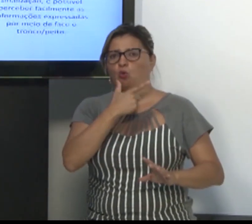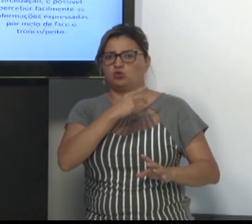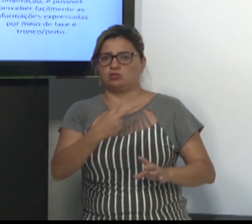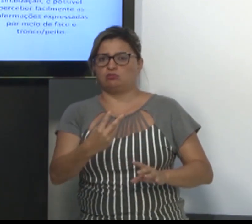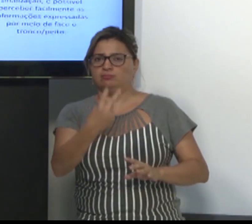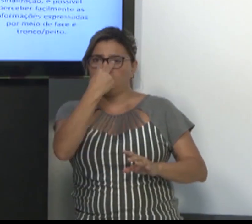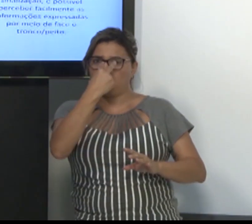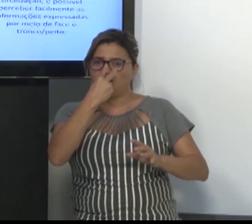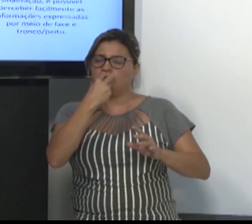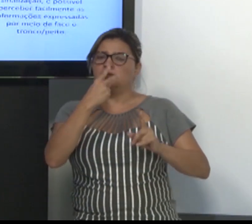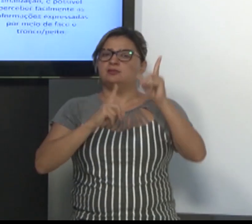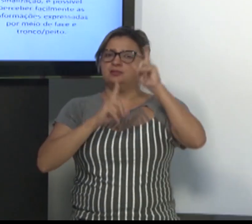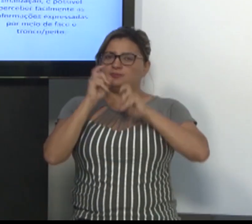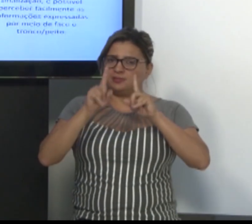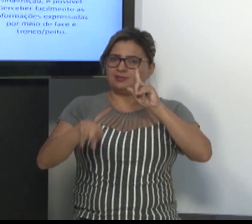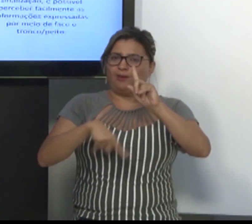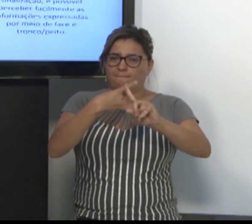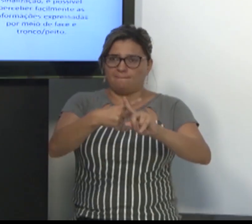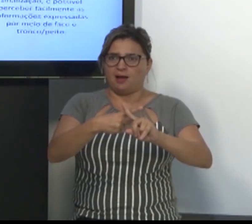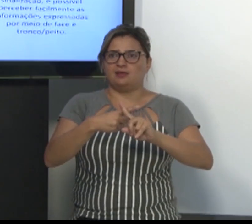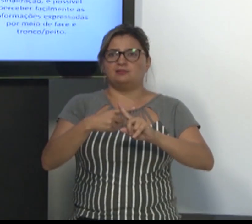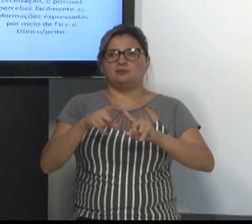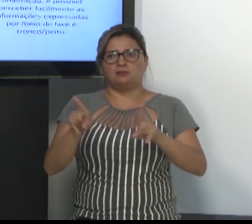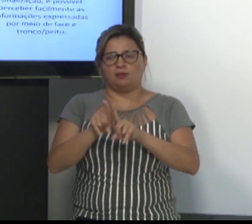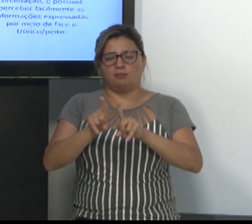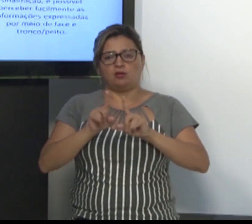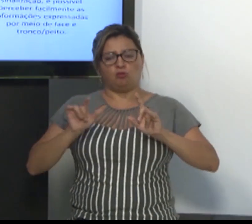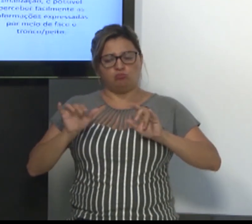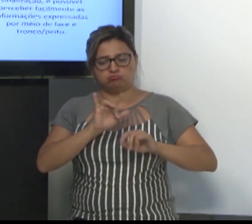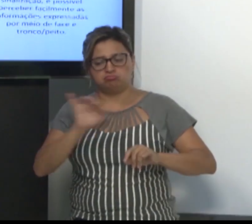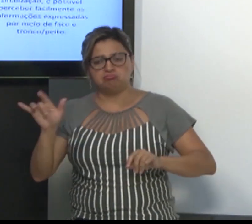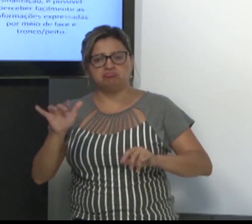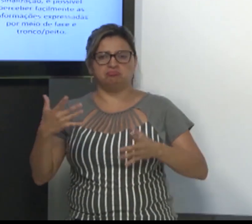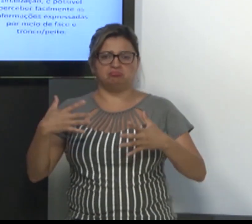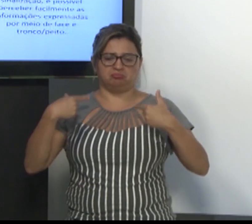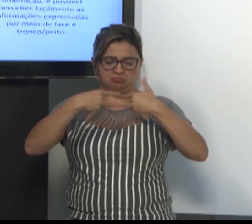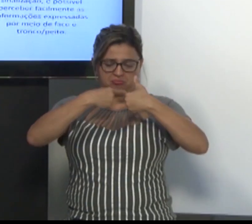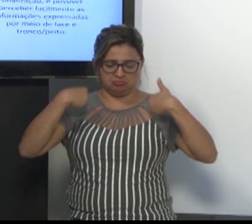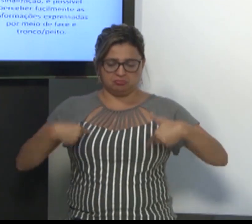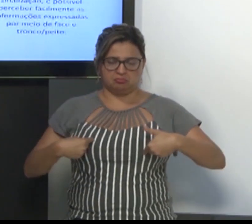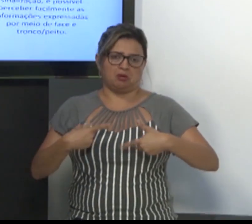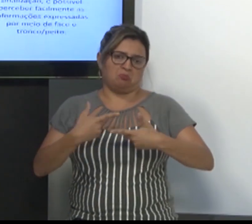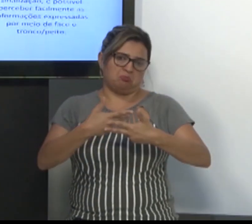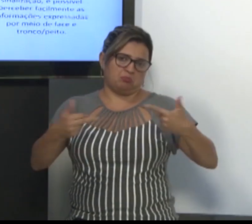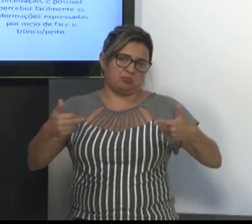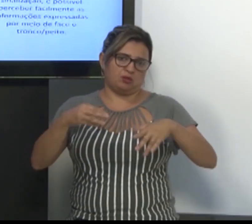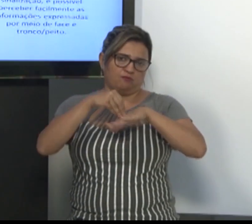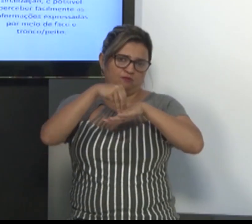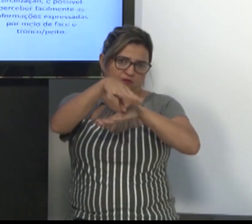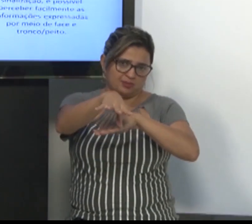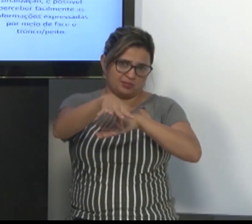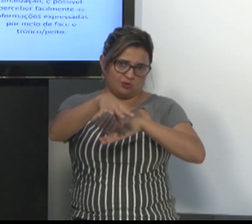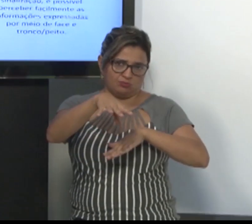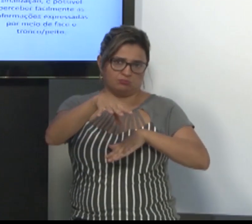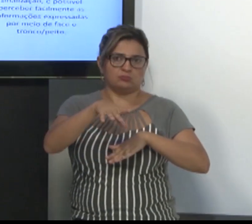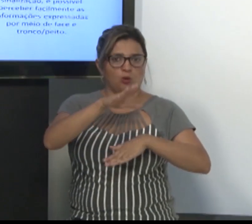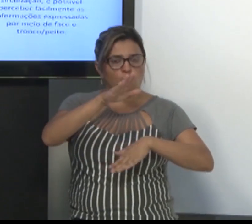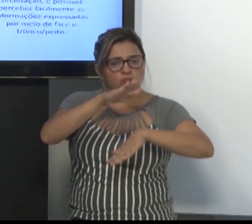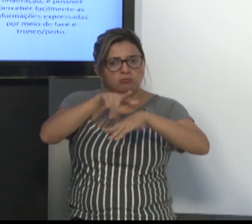sendo falado, onde eu consigo compreender o que está sendo falado, onde o receptor tem que olhar para compreender o